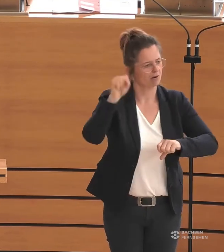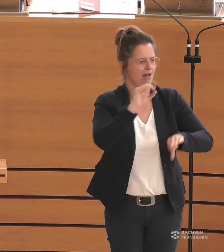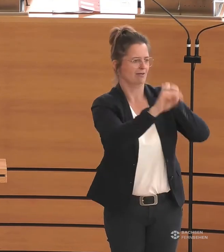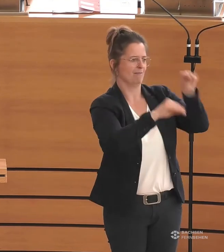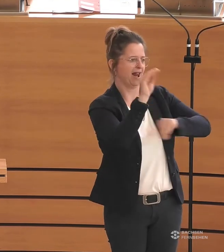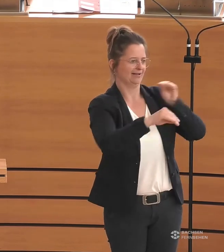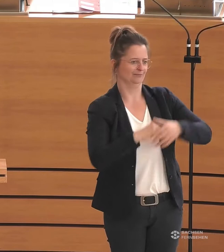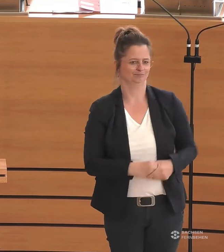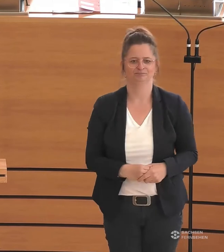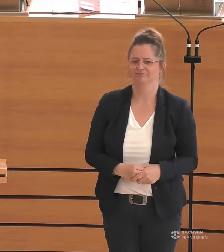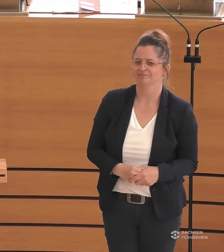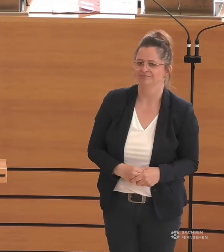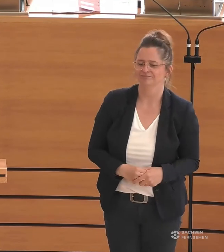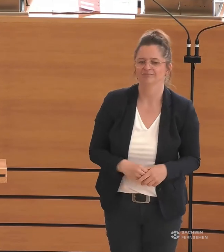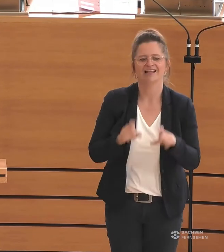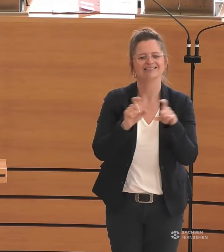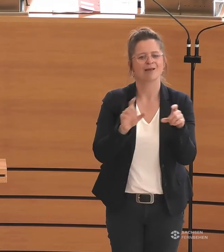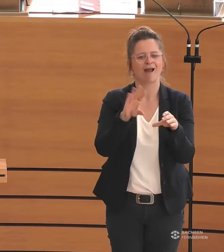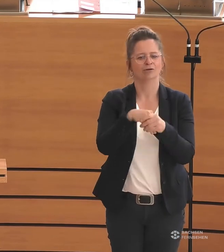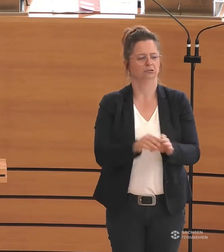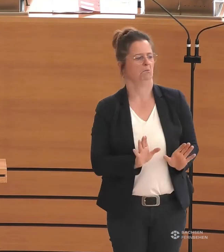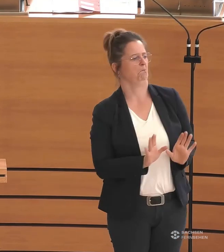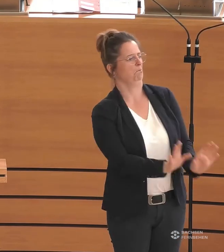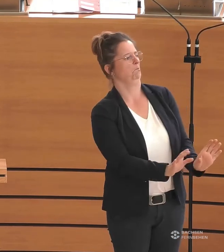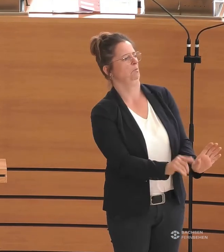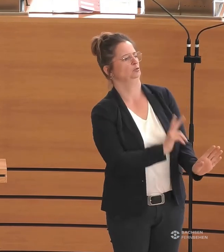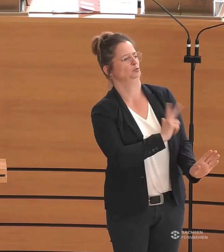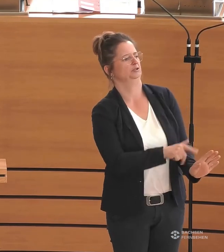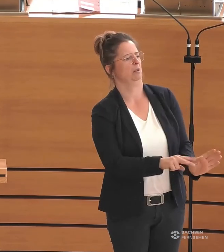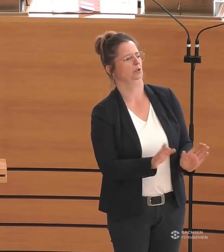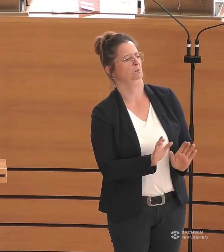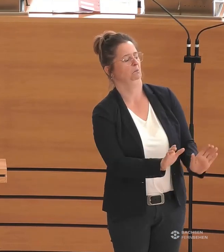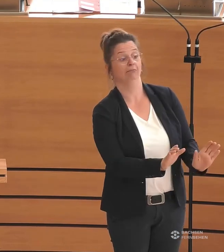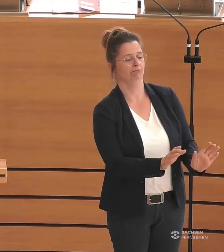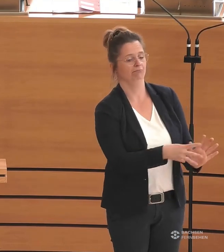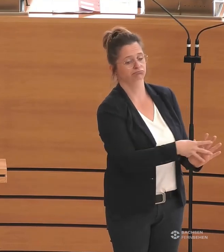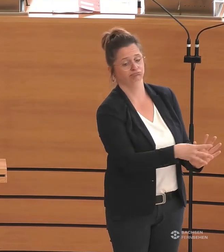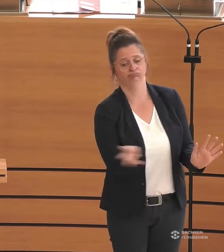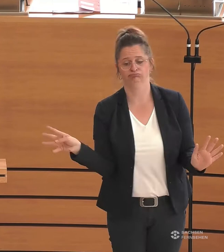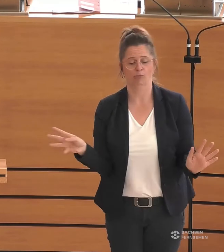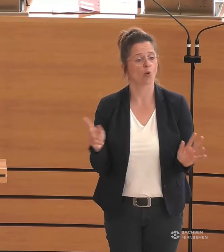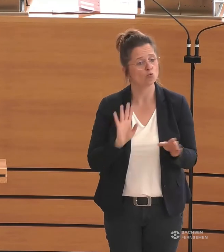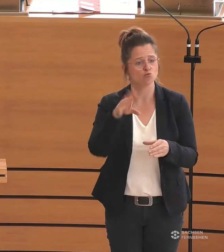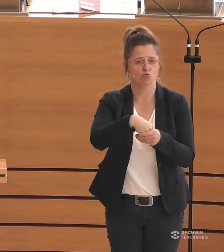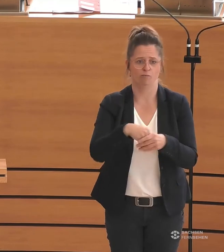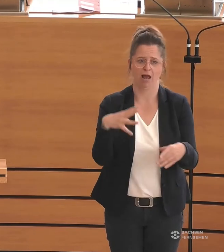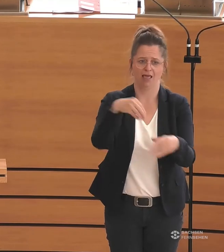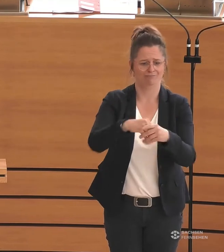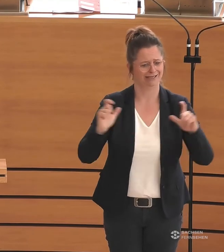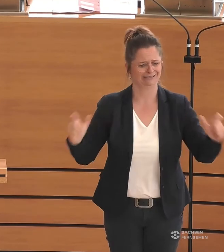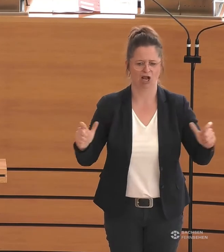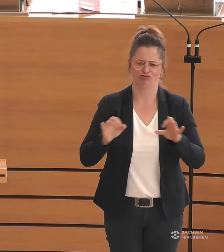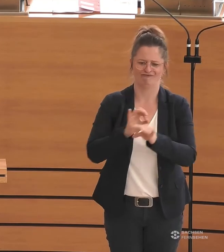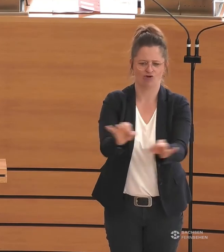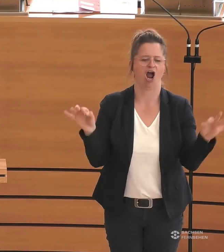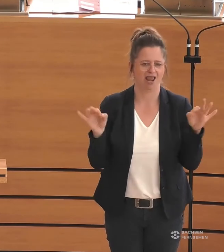das Thema Inklusion ein bisschen aus der Ecke Sozialpolitik herauszuholen, weil es ja ein Querschnittsthema ist, was die gesamte Gesellschaft betrifft,